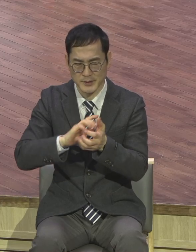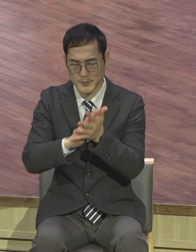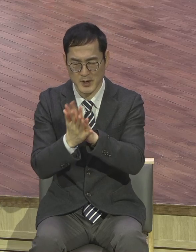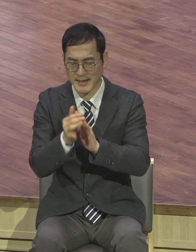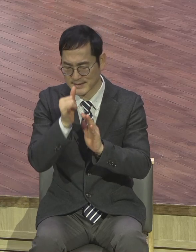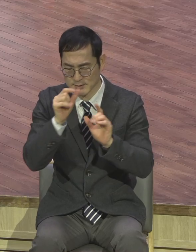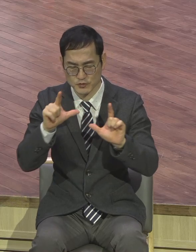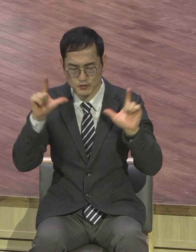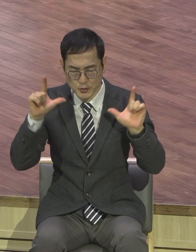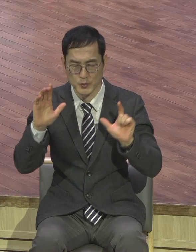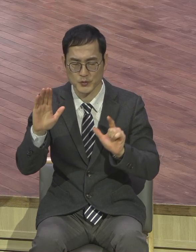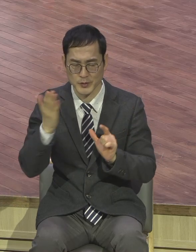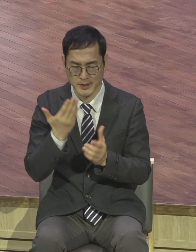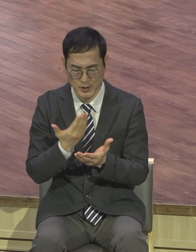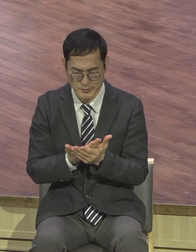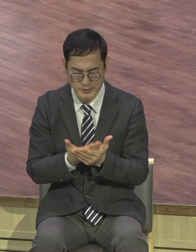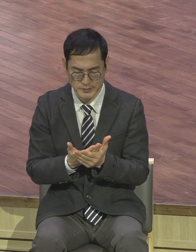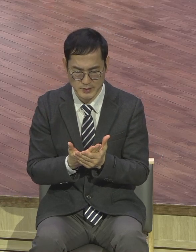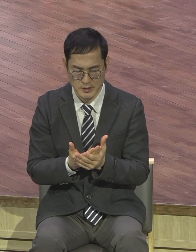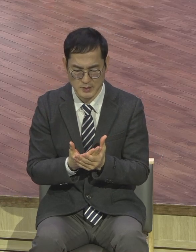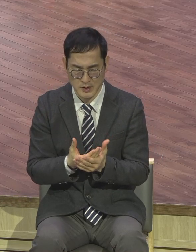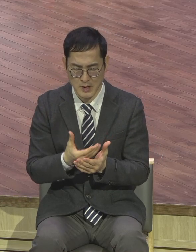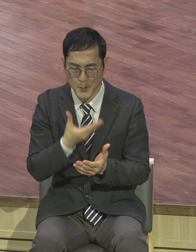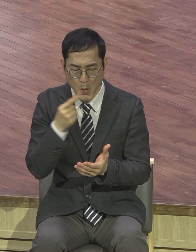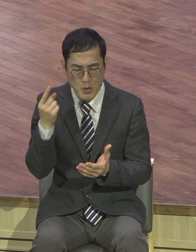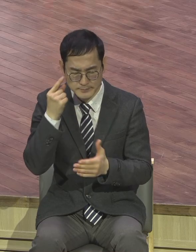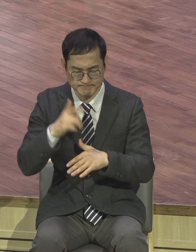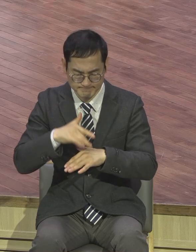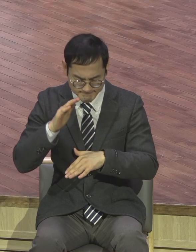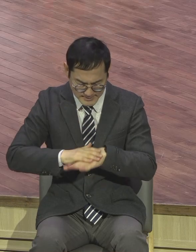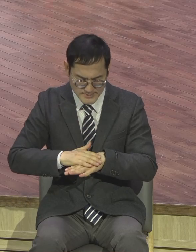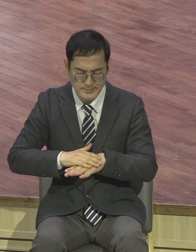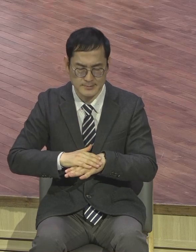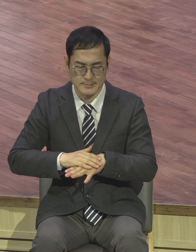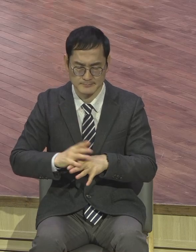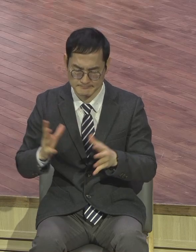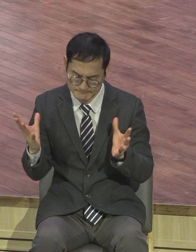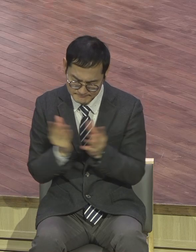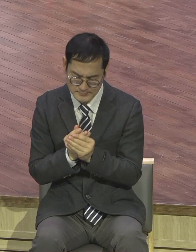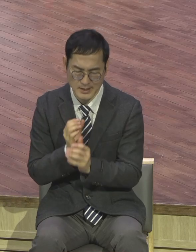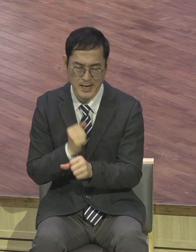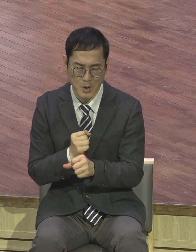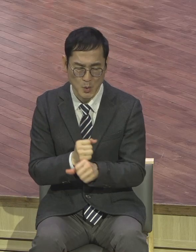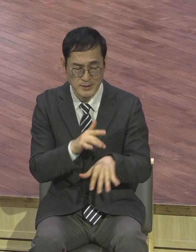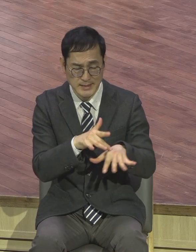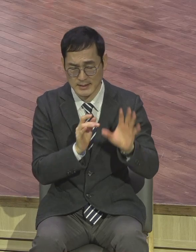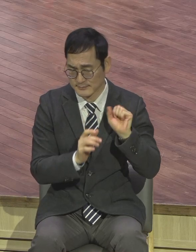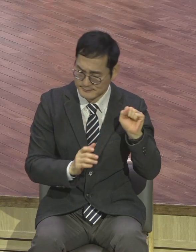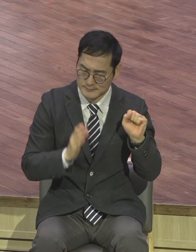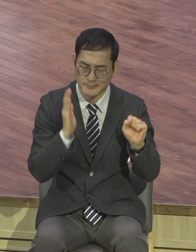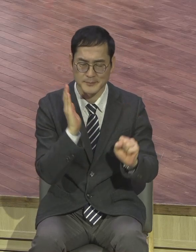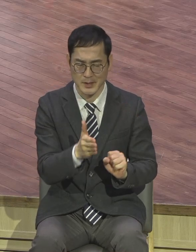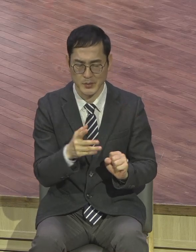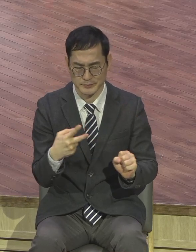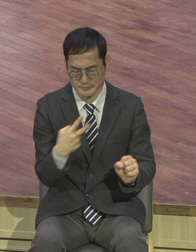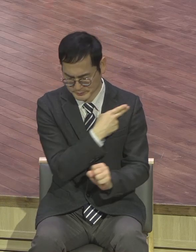완전 복음처질되어 절대로 부정적인 어두운 사단에게 잡히지 않게 하시고 영적으로 깨어서